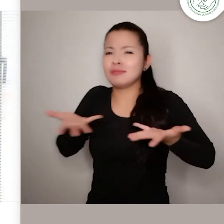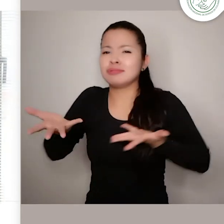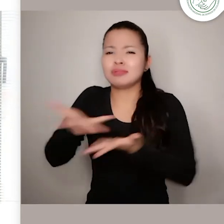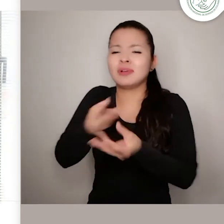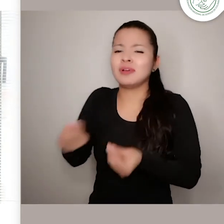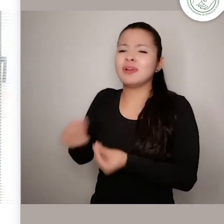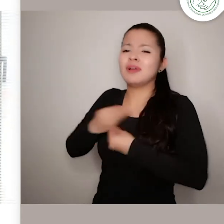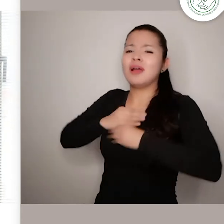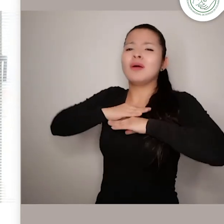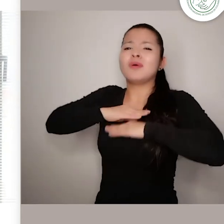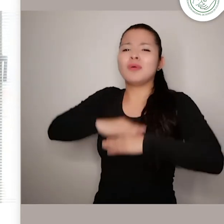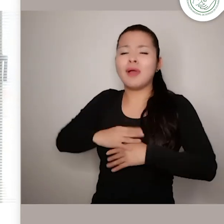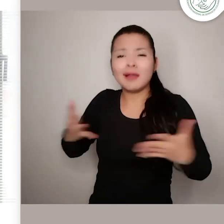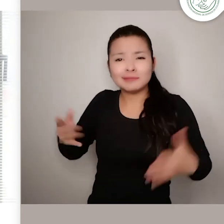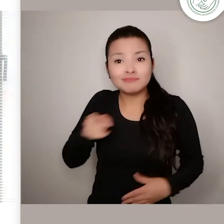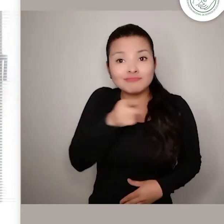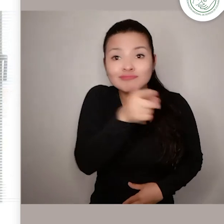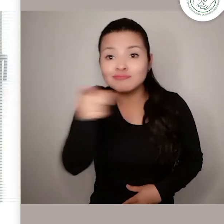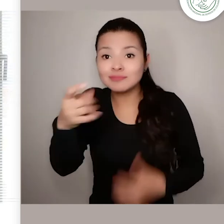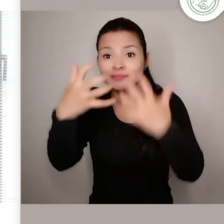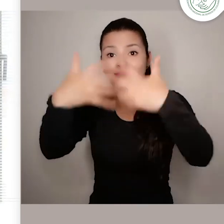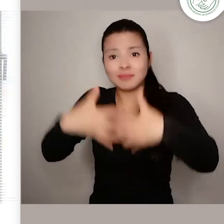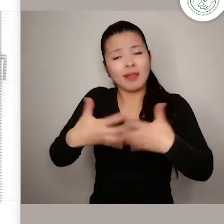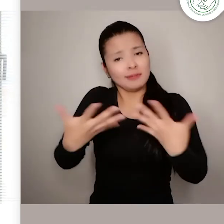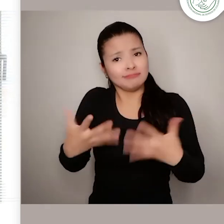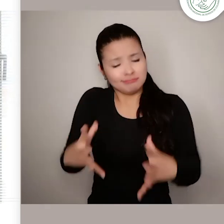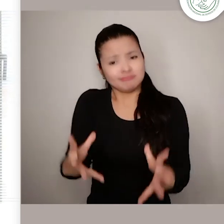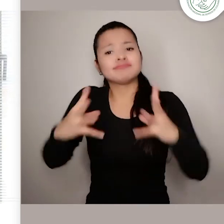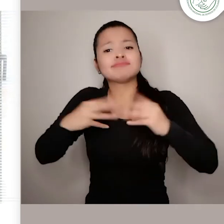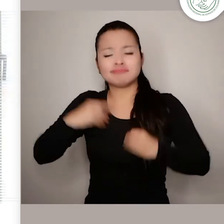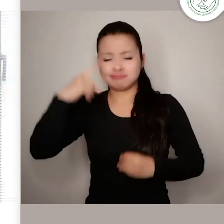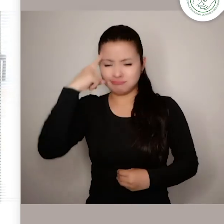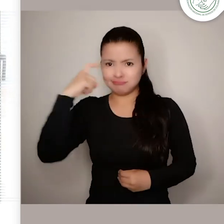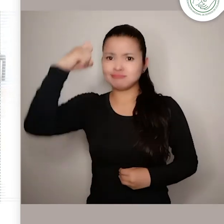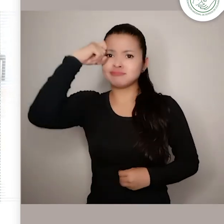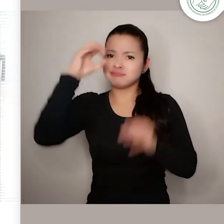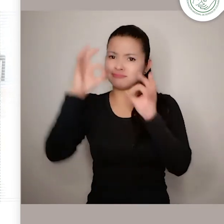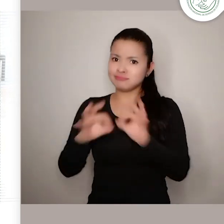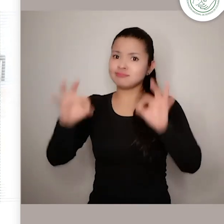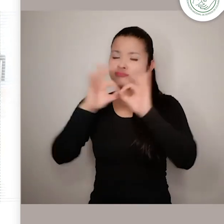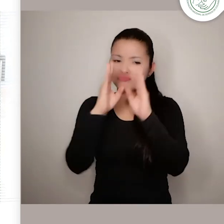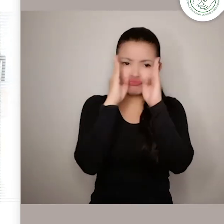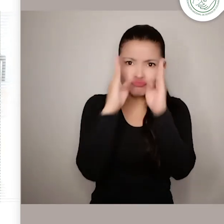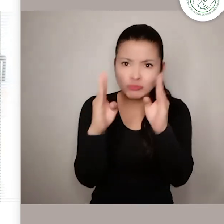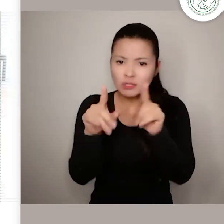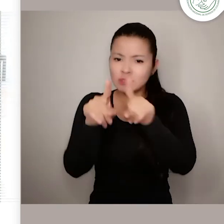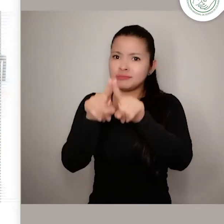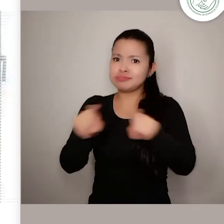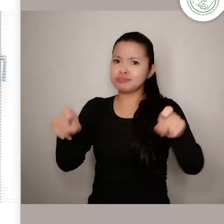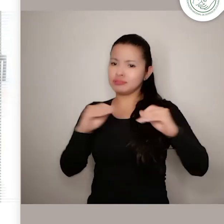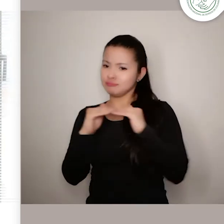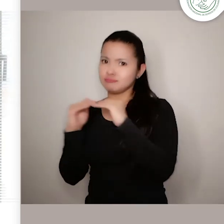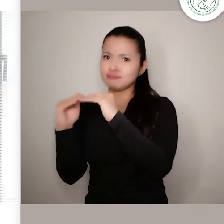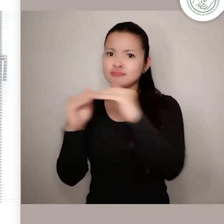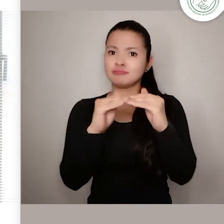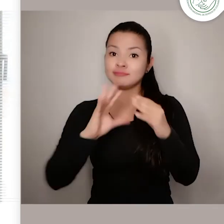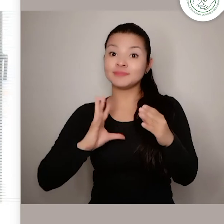Invito a todas las organizaciones a que hagan parte de este gran reto. Cuando nos preocupamos por la diversidad, la equidad y la inclusión,